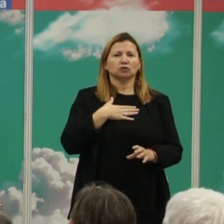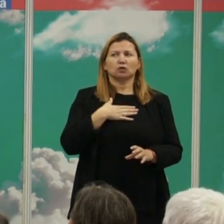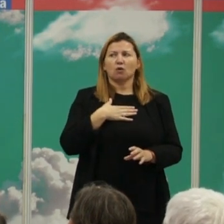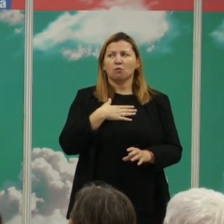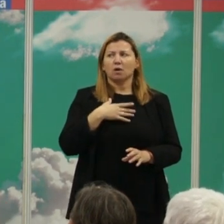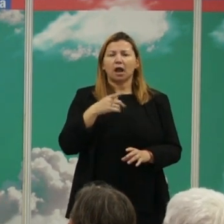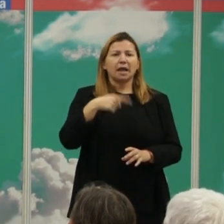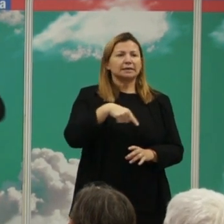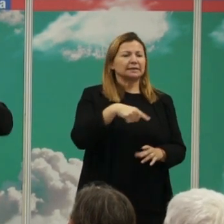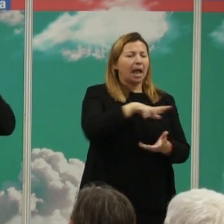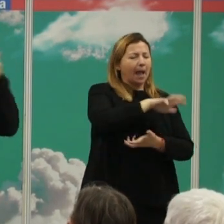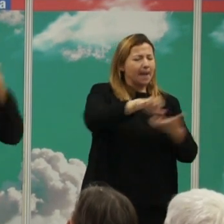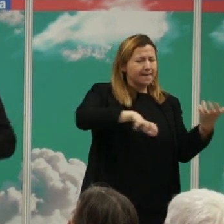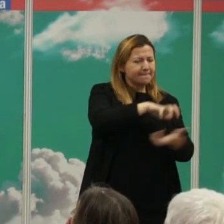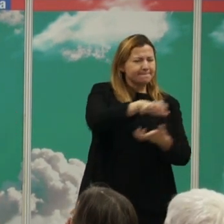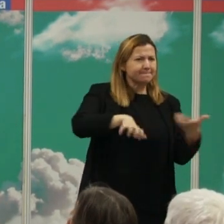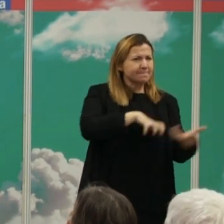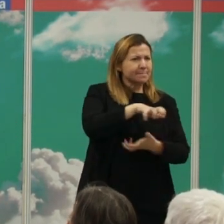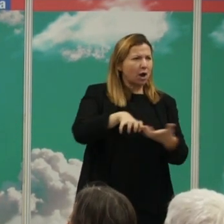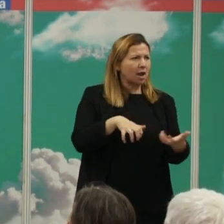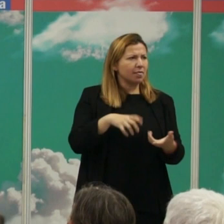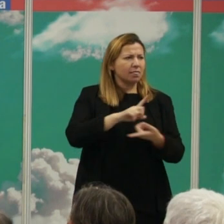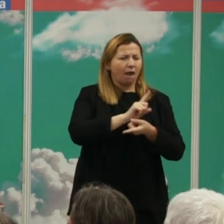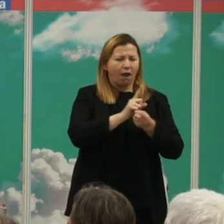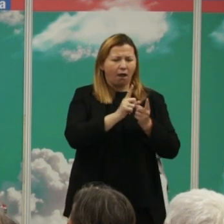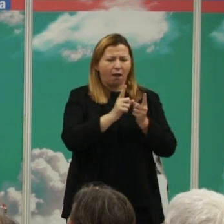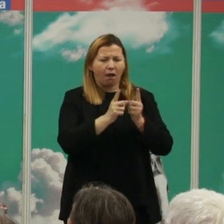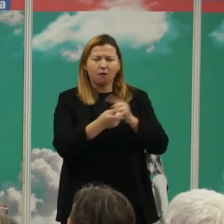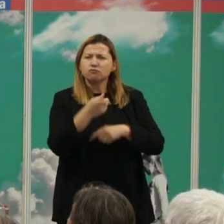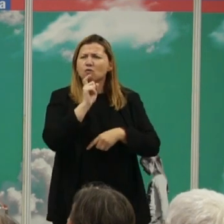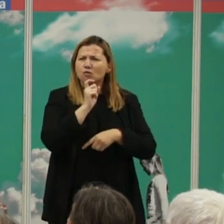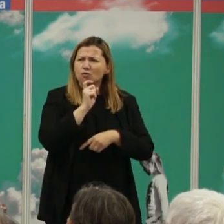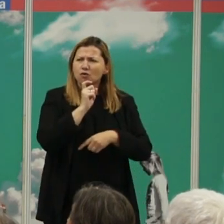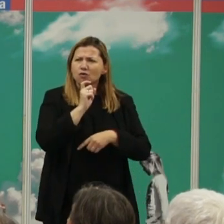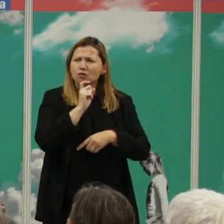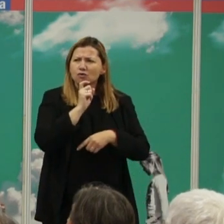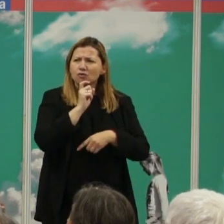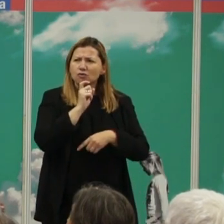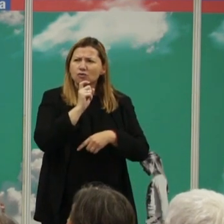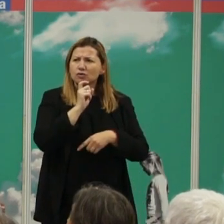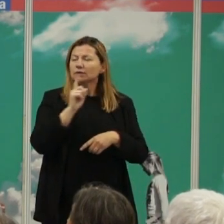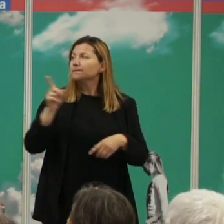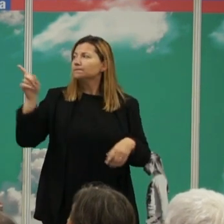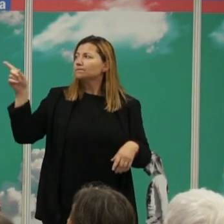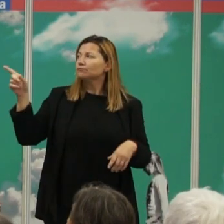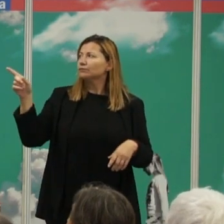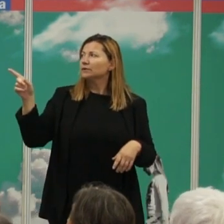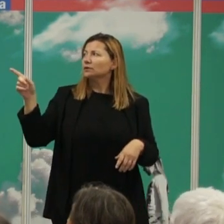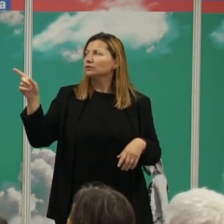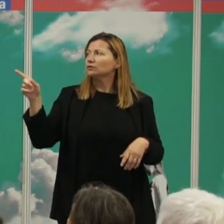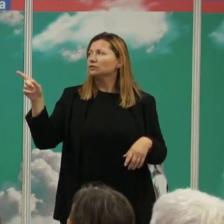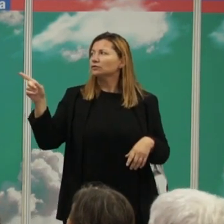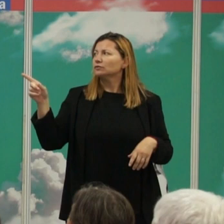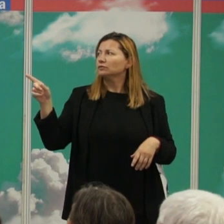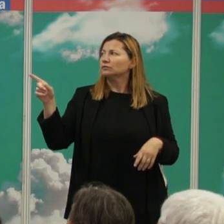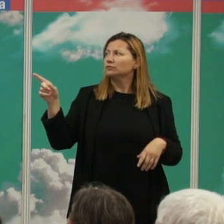esa violencia a lo largo de nuestro clavo de nuestro linaje pues fijaros esto es una especie de excepción de la filogenia de los mamíferos